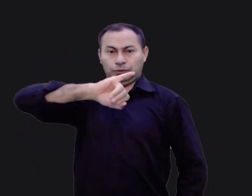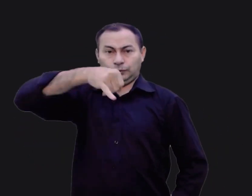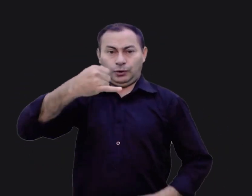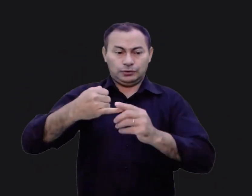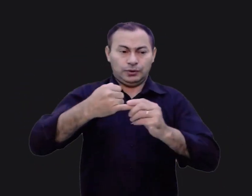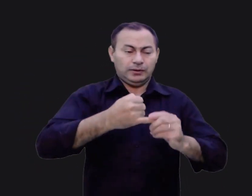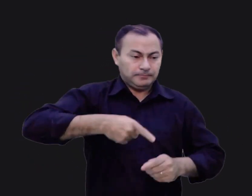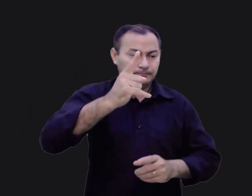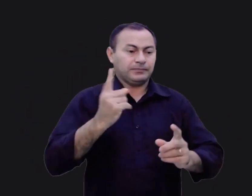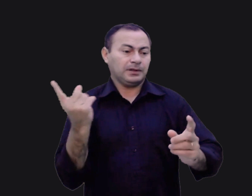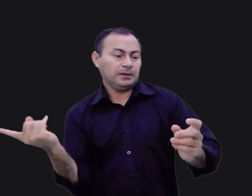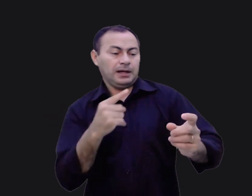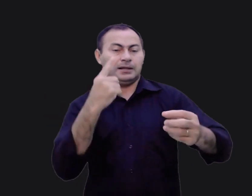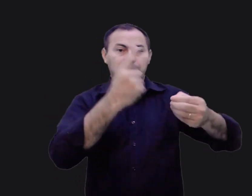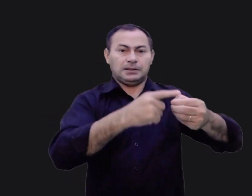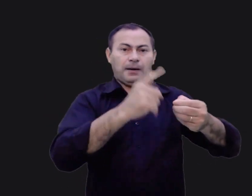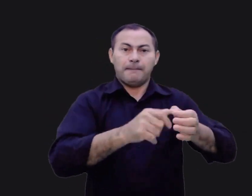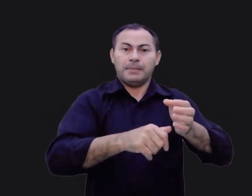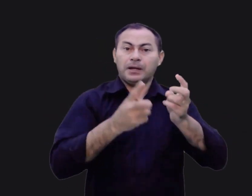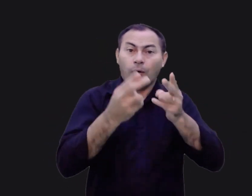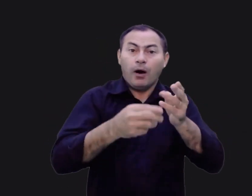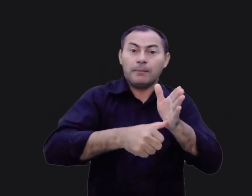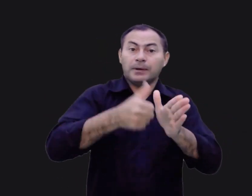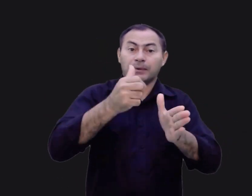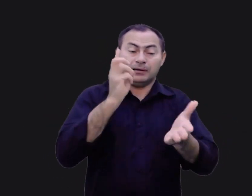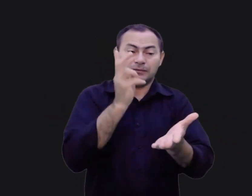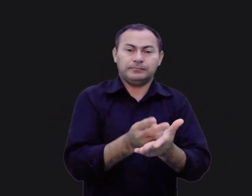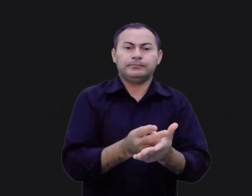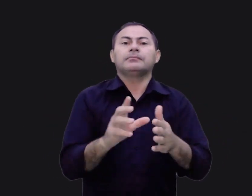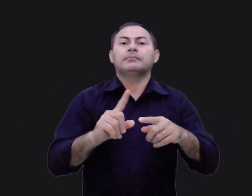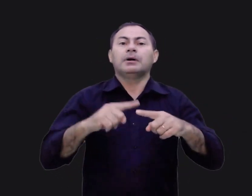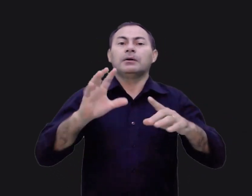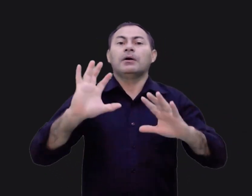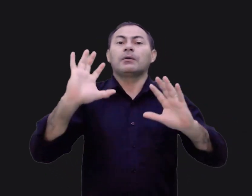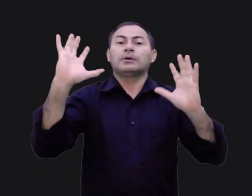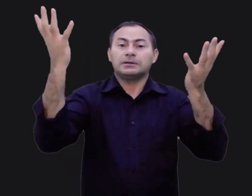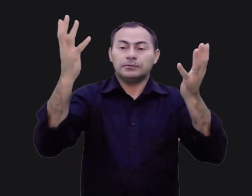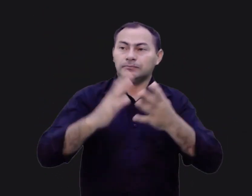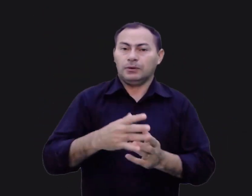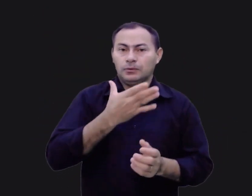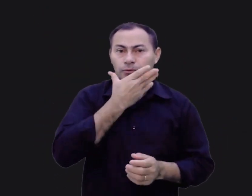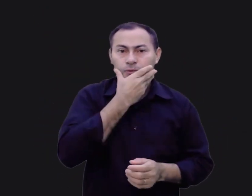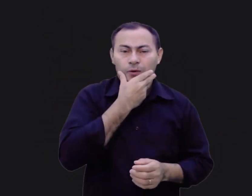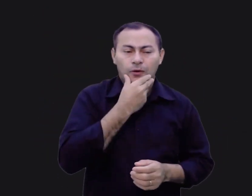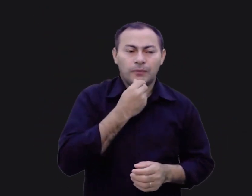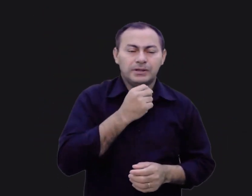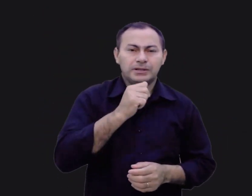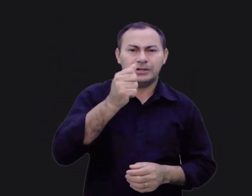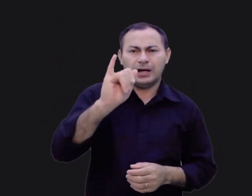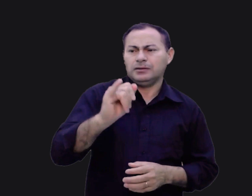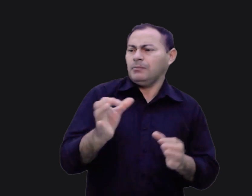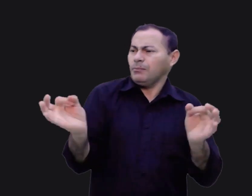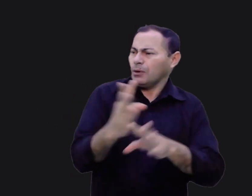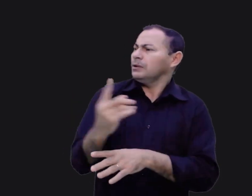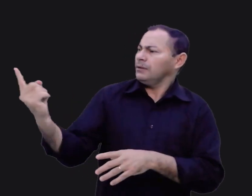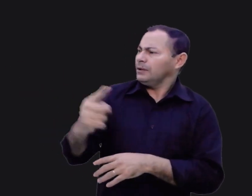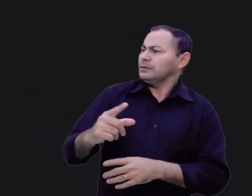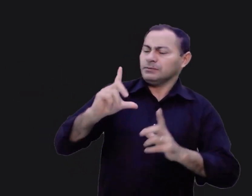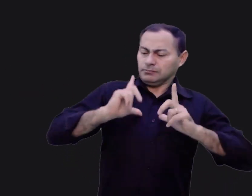atacaram a cidade como fizeram da primeira vez. Quando isso aconteceu, os homens de Ai pensaram. Pronto, lá vem os